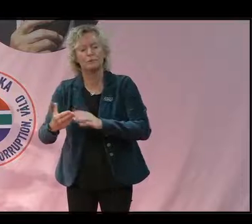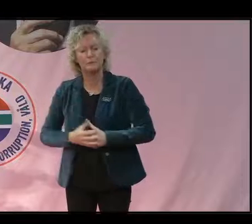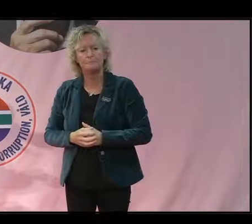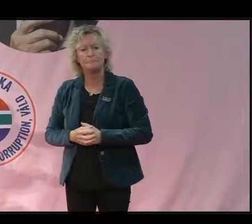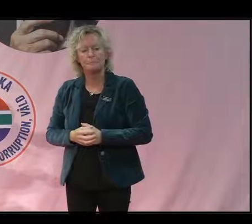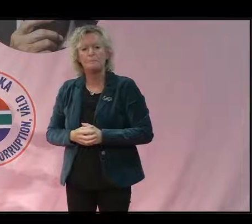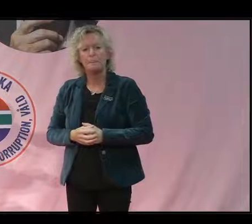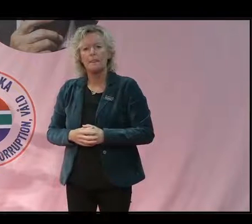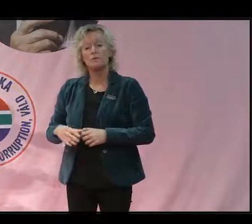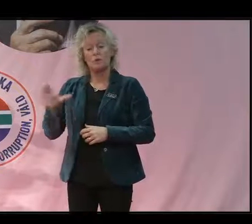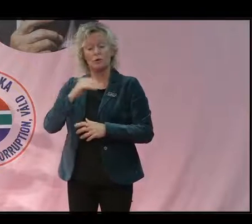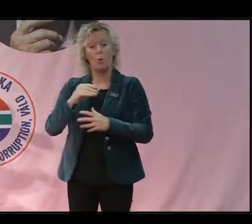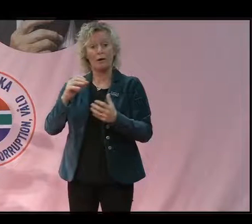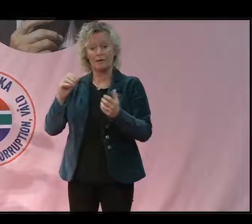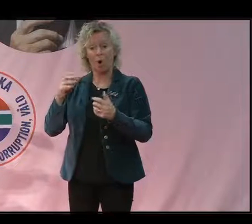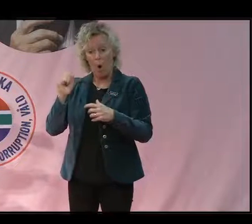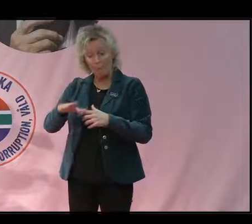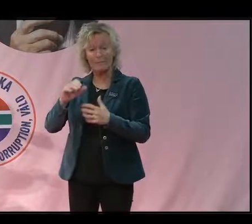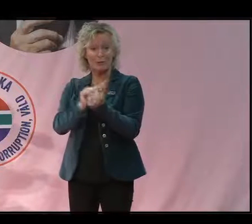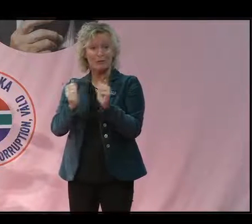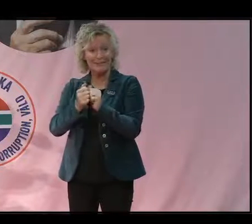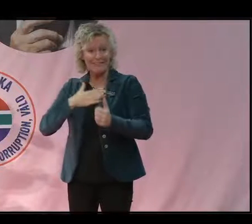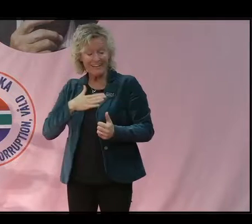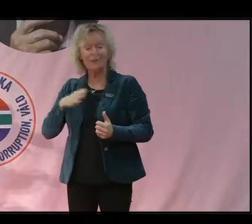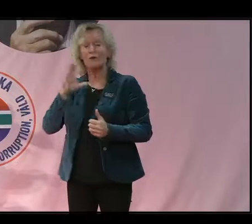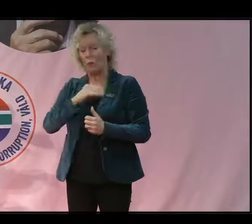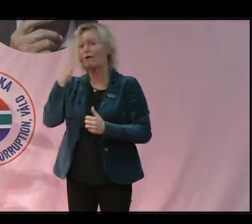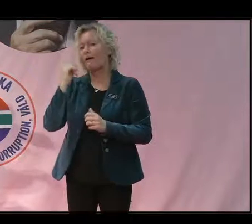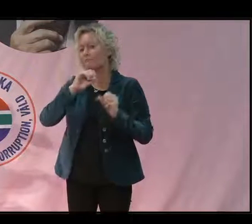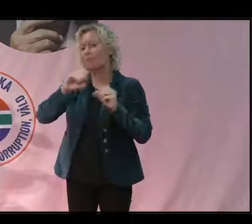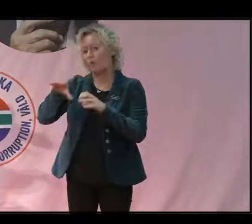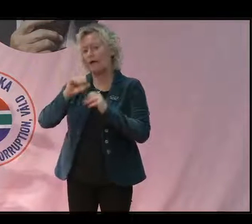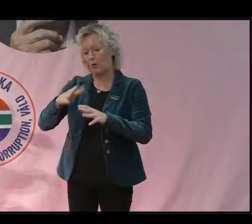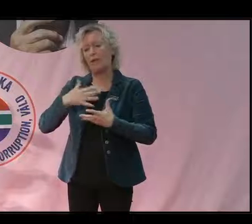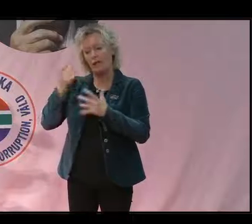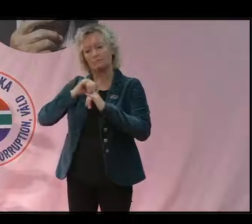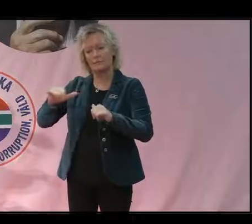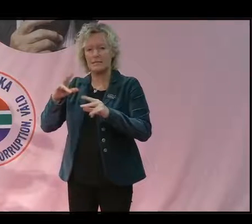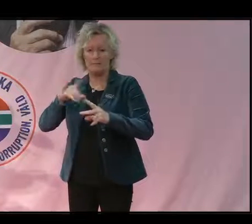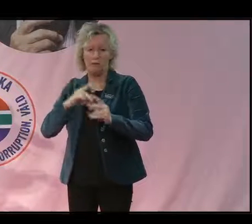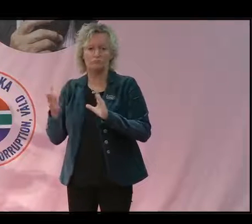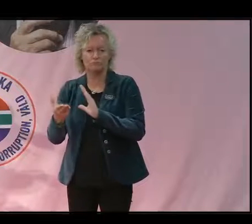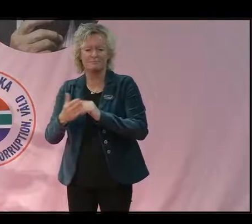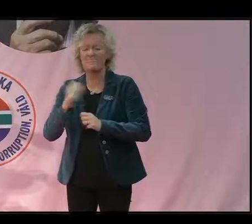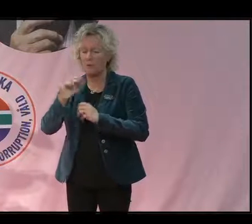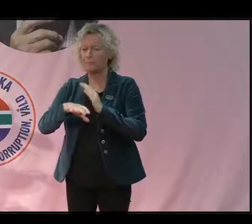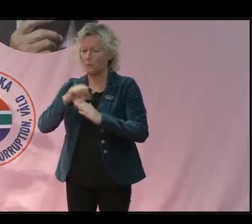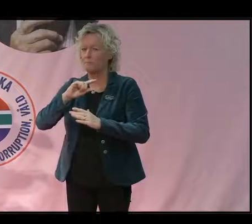Så när den politiska viljan finns, då kan man göra någonting åt avskogning. Vi ska komma tillbaka till det senare, tror jag, i samtalet.